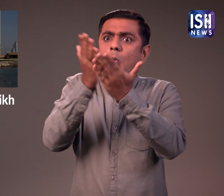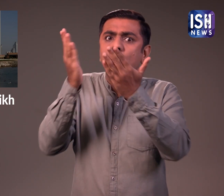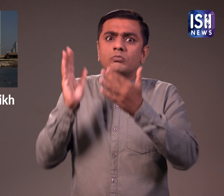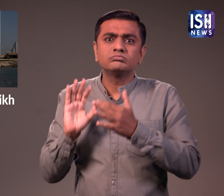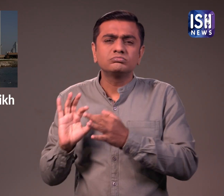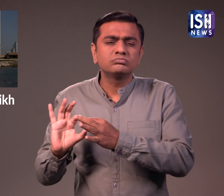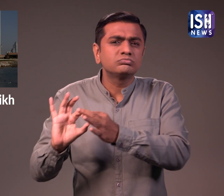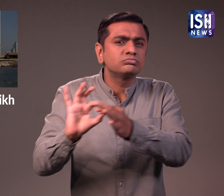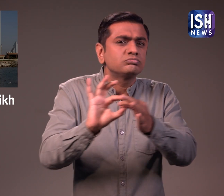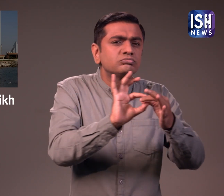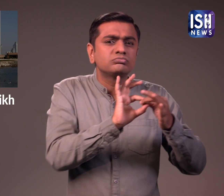में मदद की